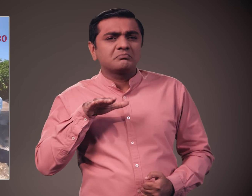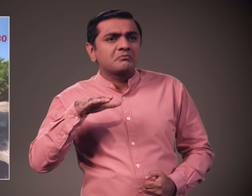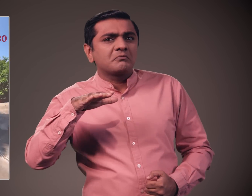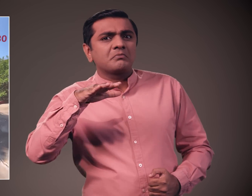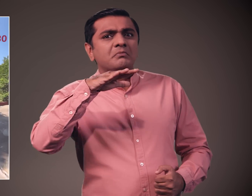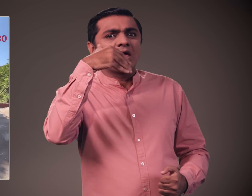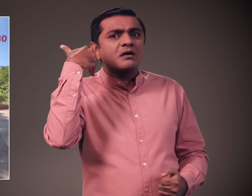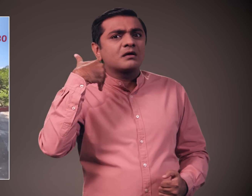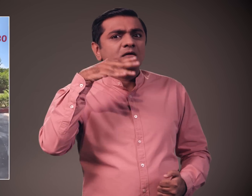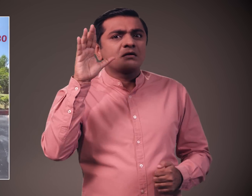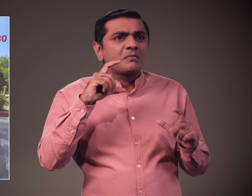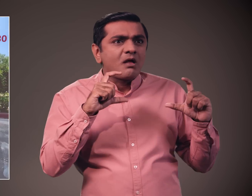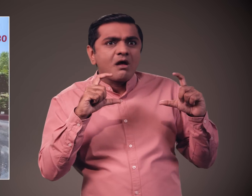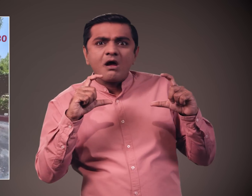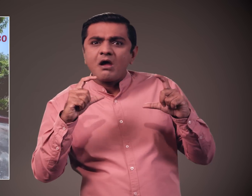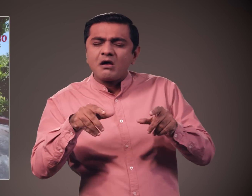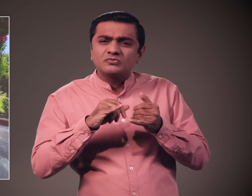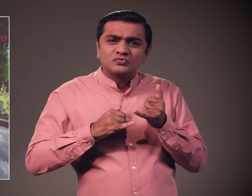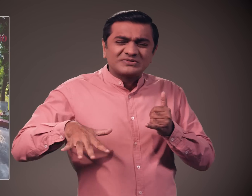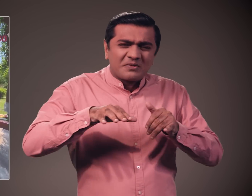पर वाइरल हो गया।